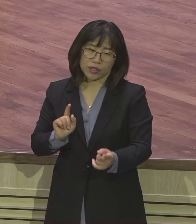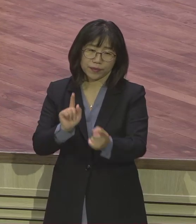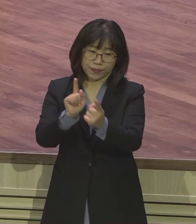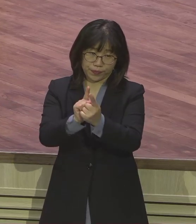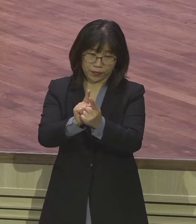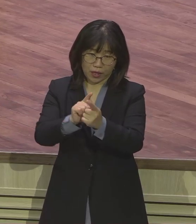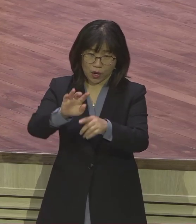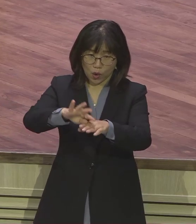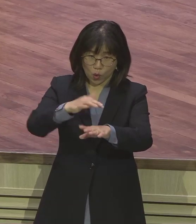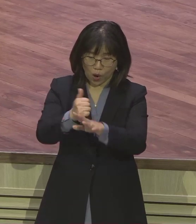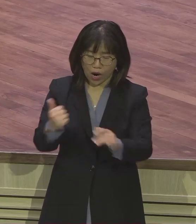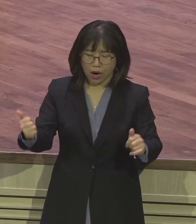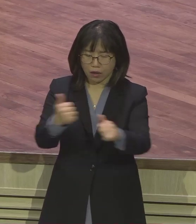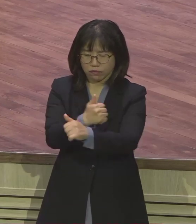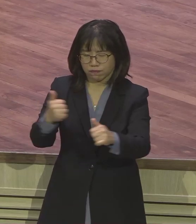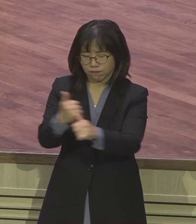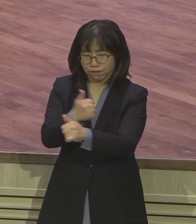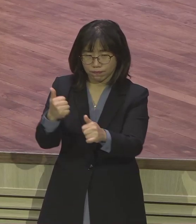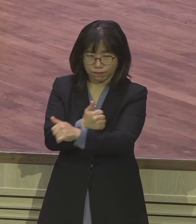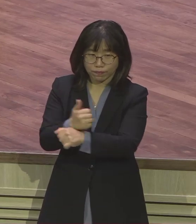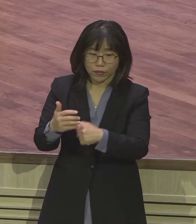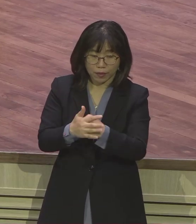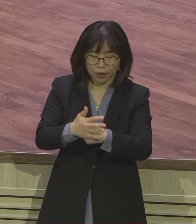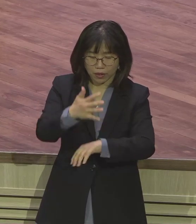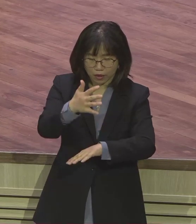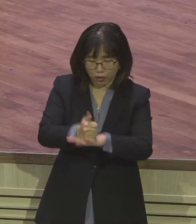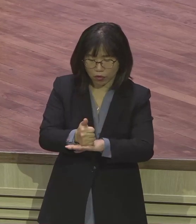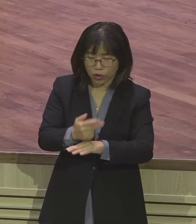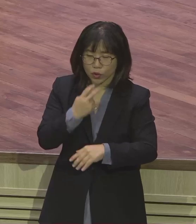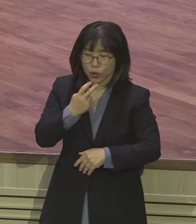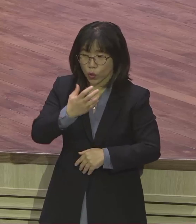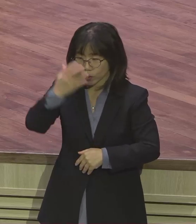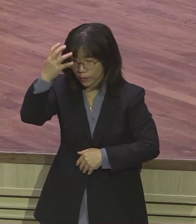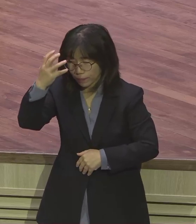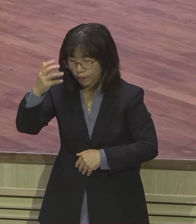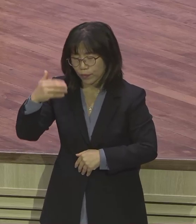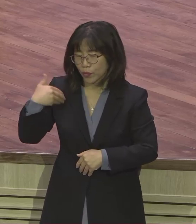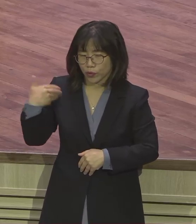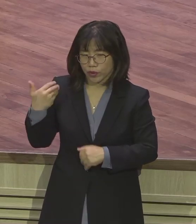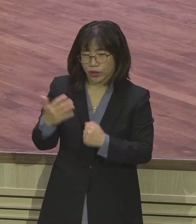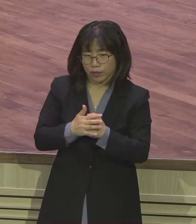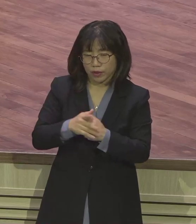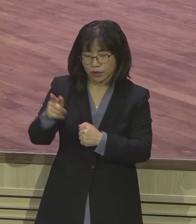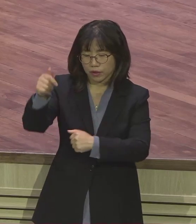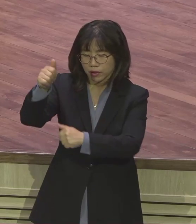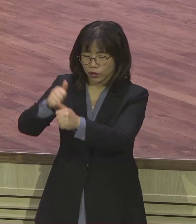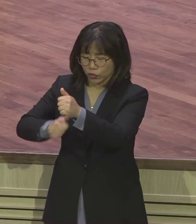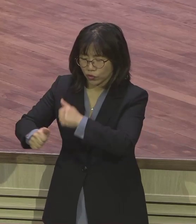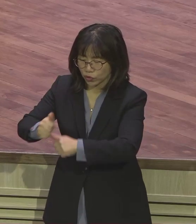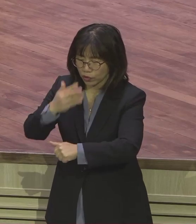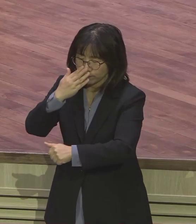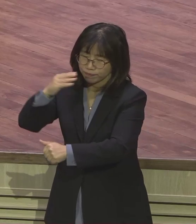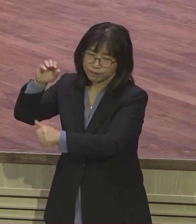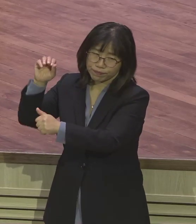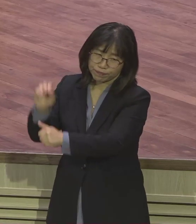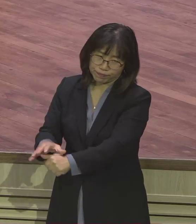그러니까 요셉이 누군지도 모른다. 그 후손들이 올해 430년 세월이 흘러가다 보니까 엄청나게